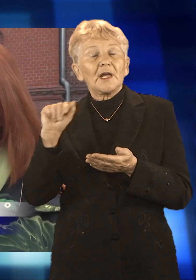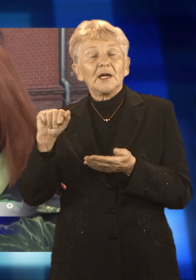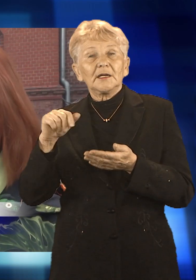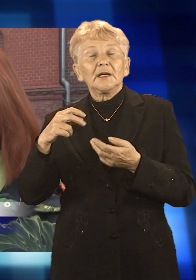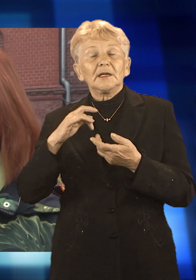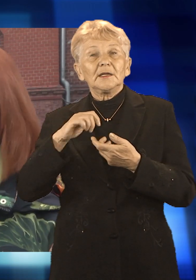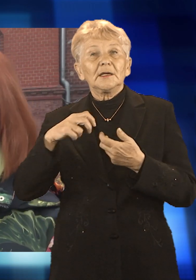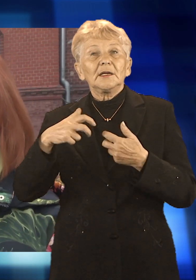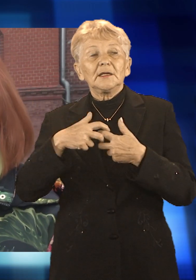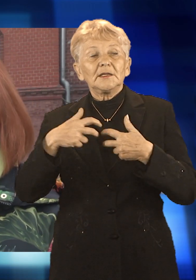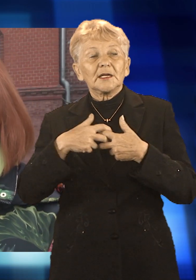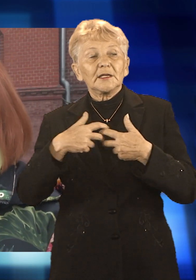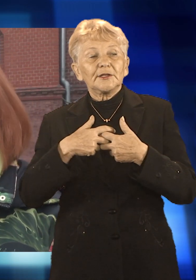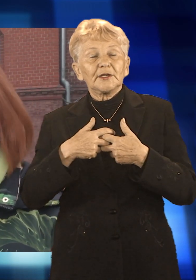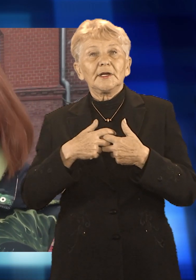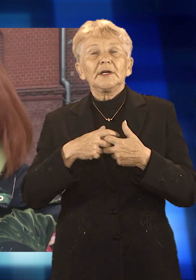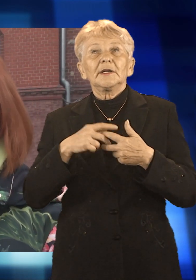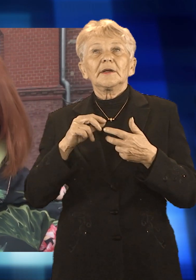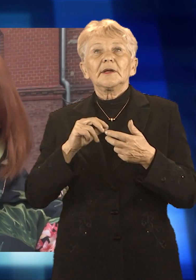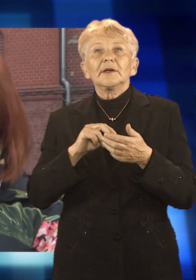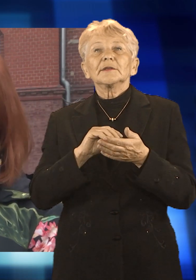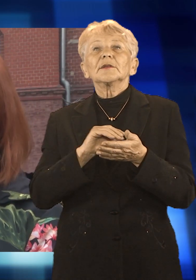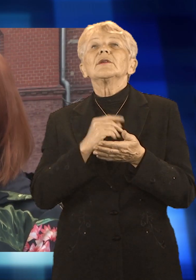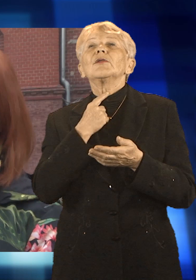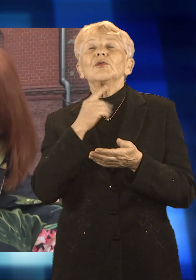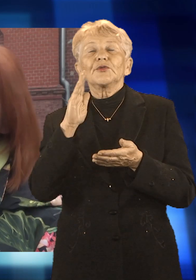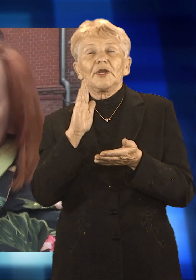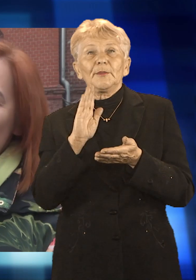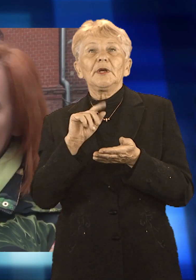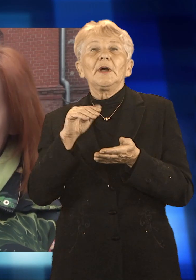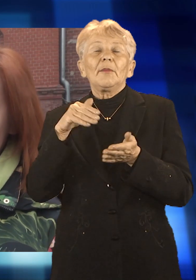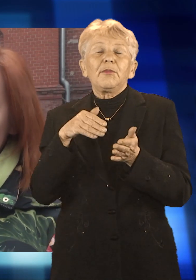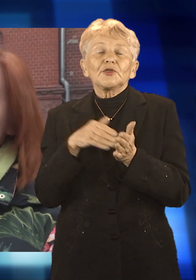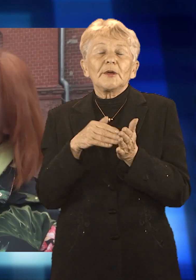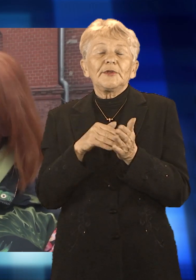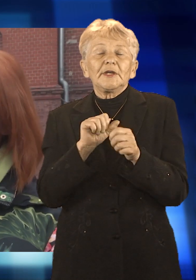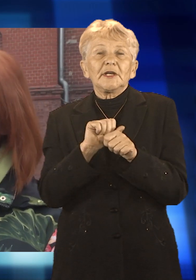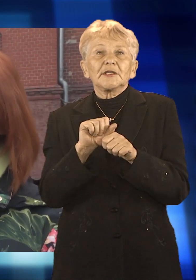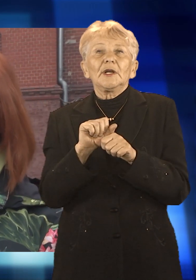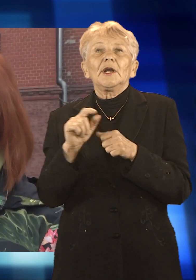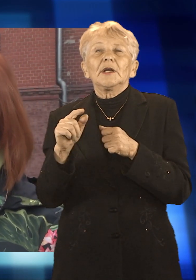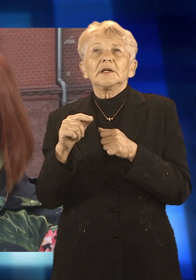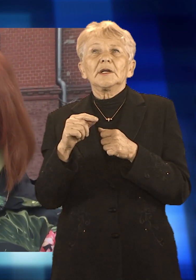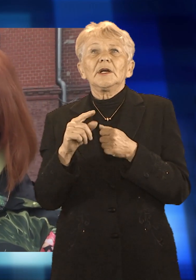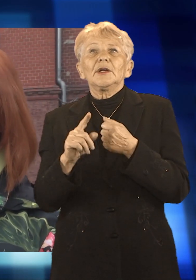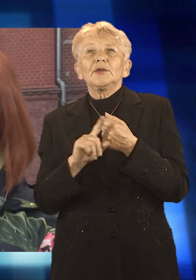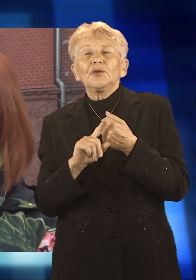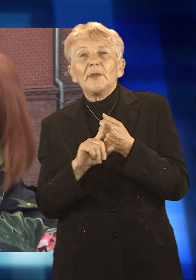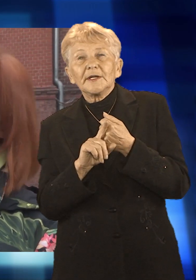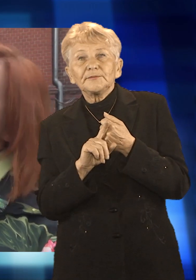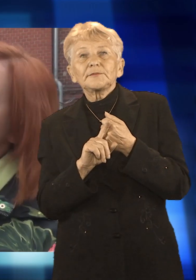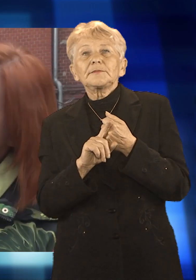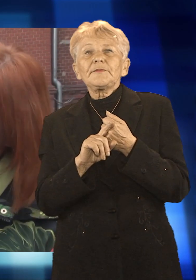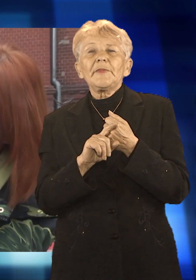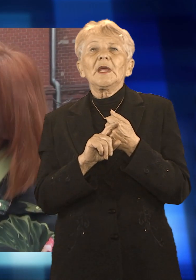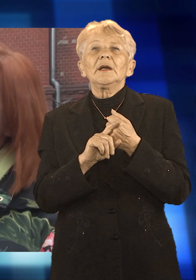zakładka głosuj. Podajemy swoje podstawowe dane, imię, nazwisko, PESEL. Będzie nam potrzebny tylko telefon komórkowy,